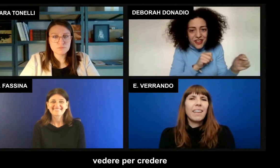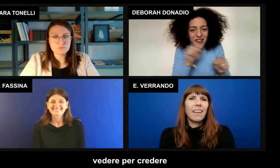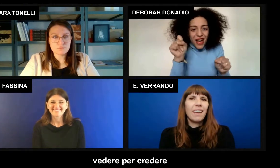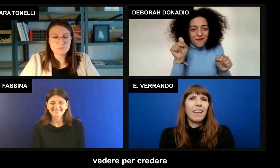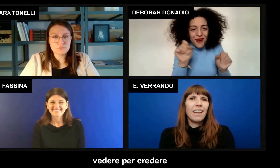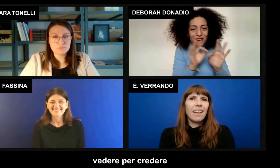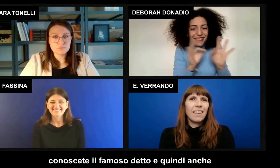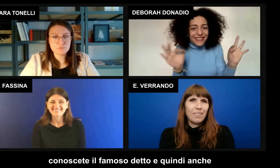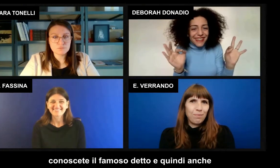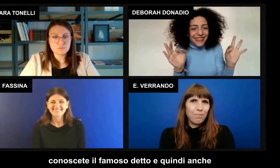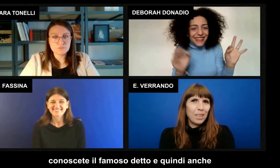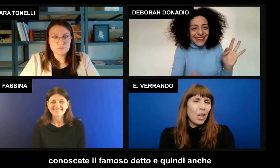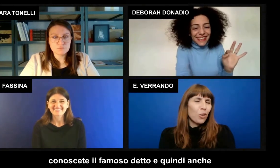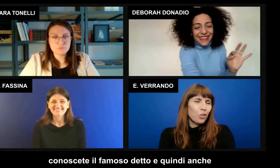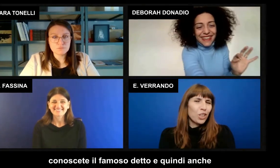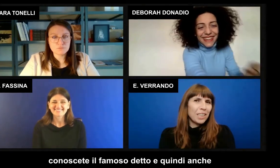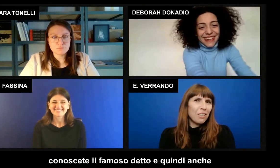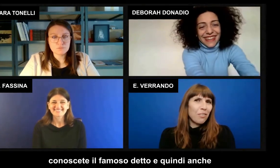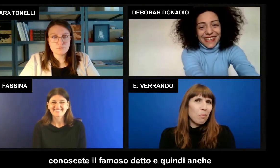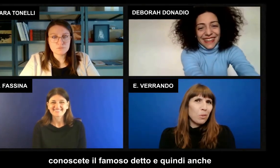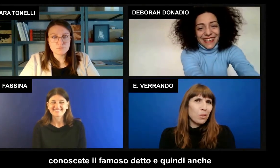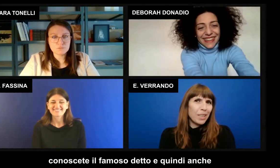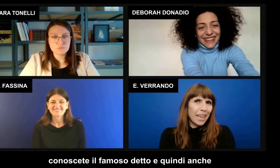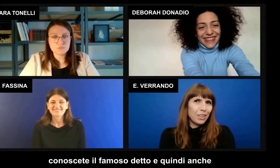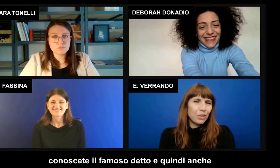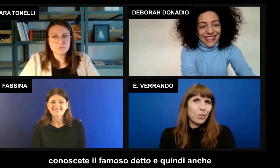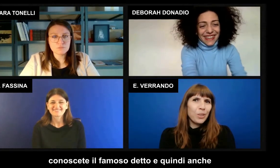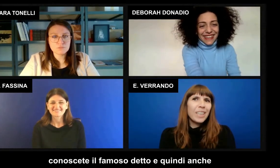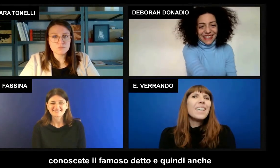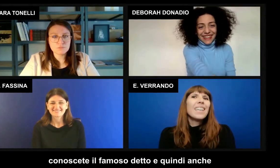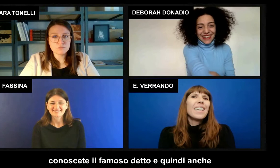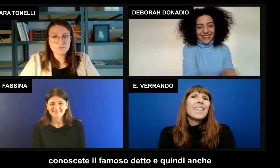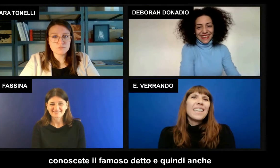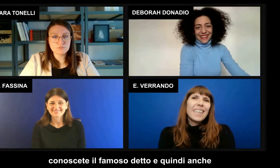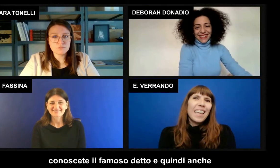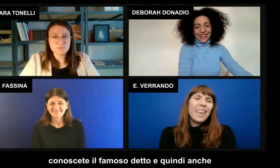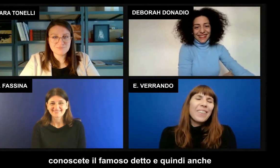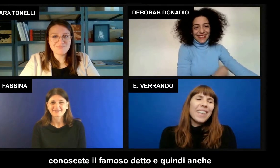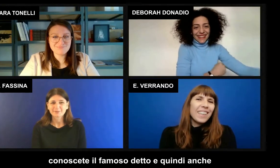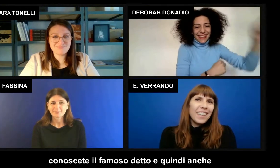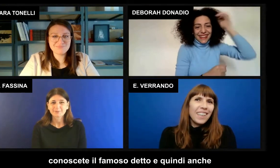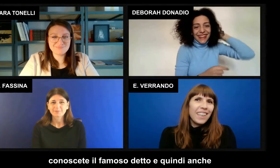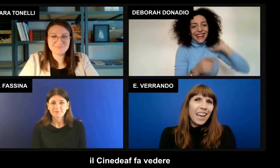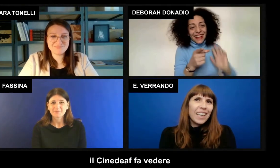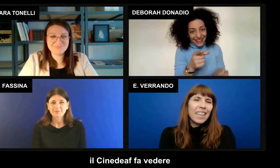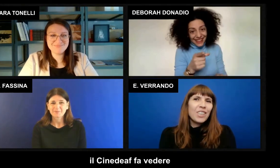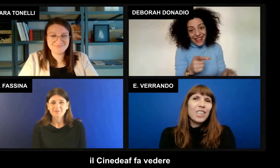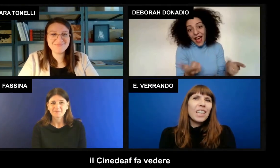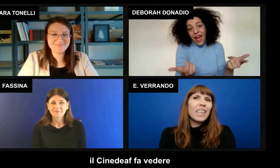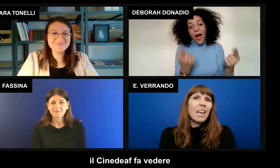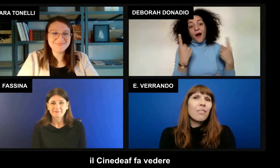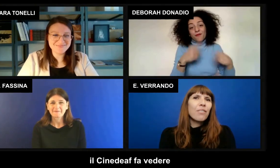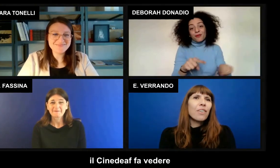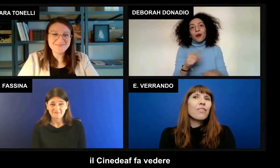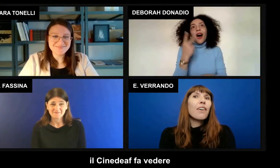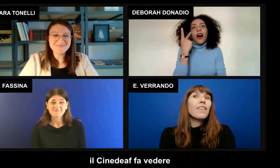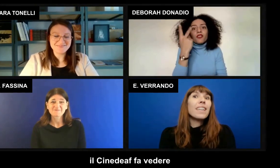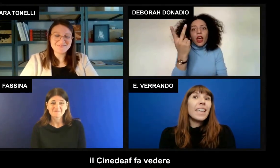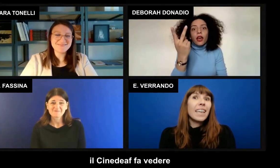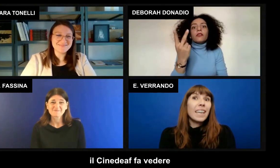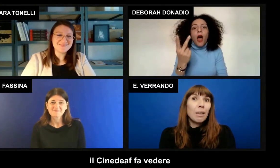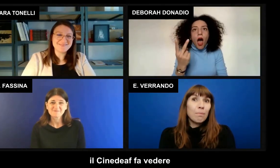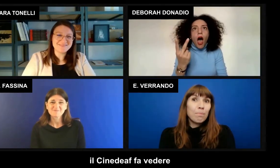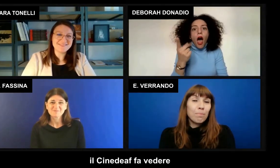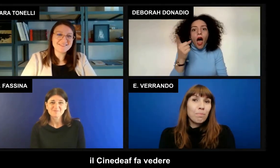credere. Conoscete il famoso detto? E quindi anche il Cinedef fa